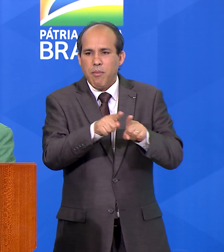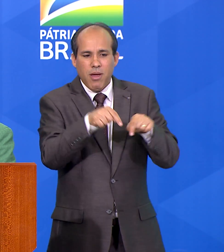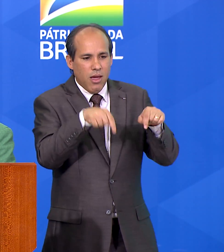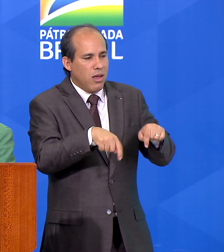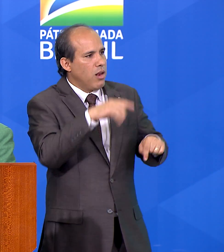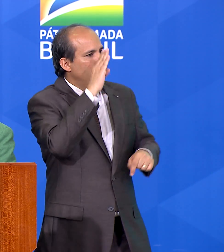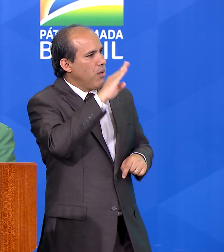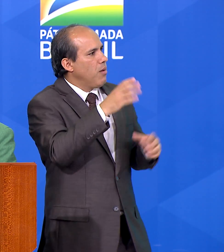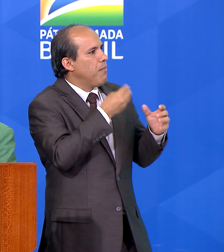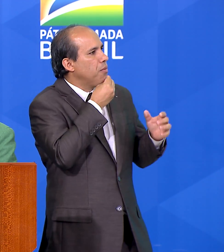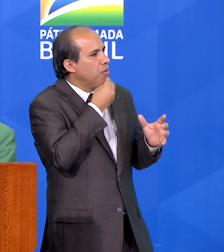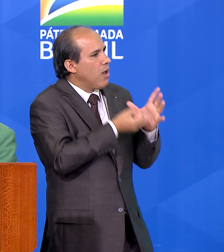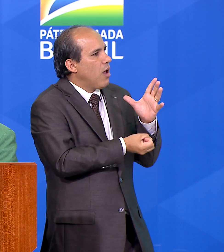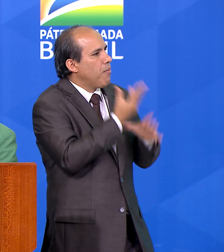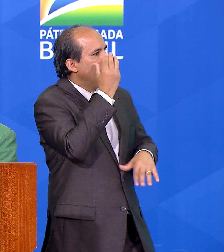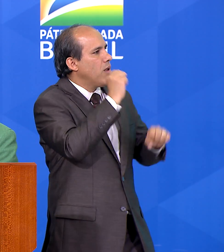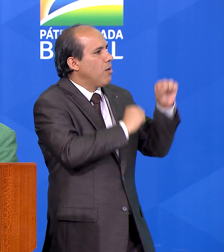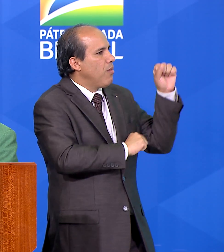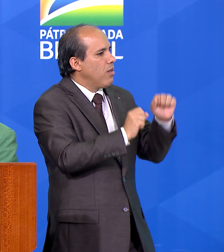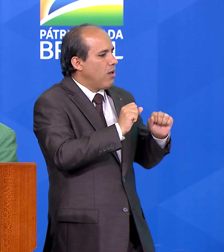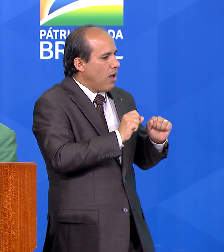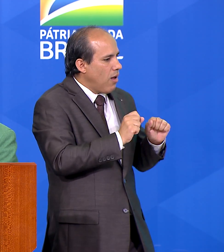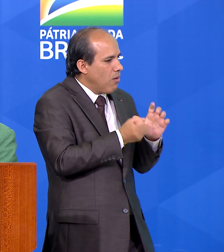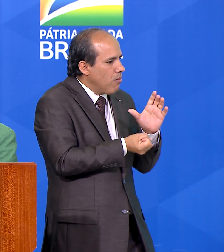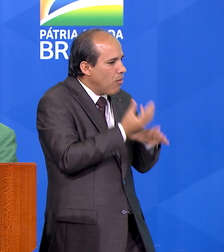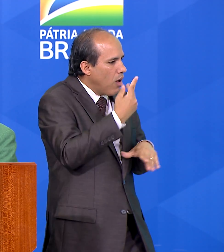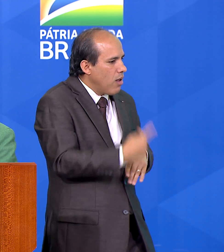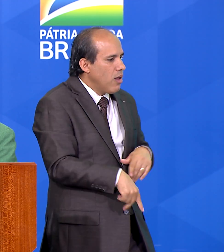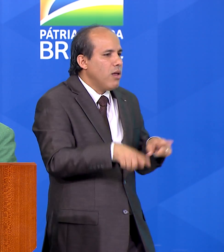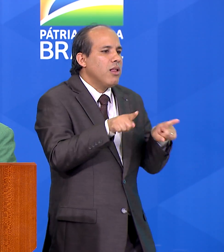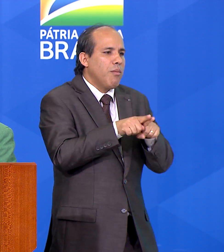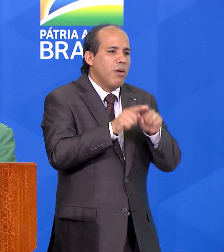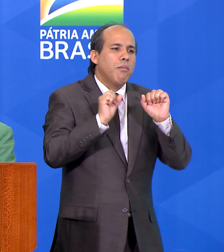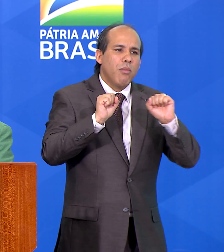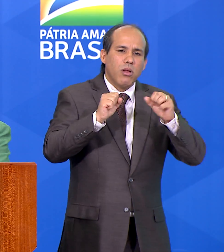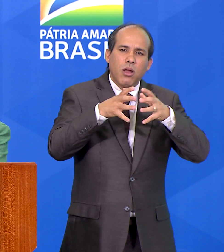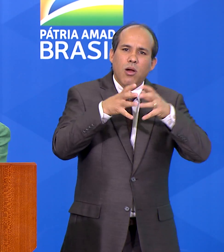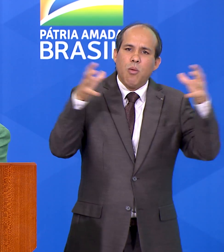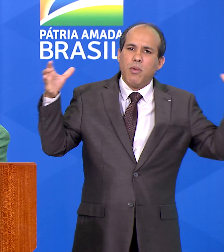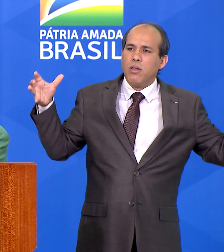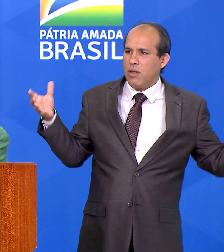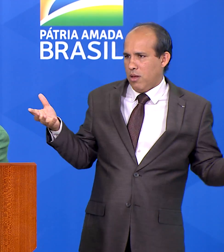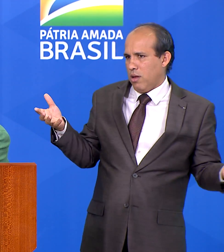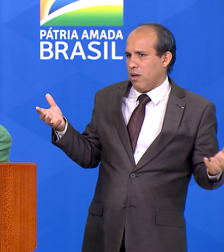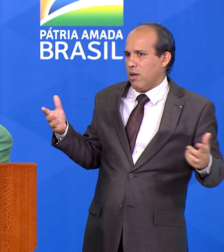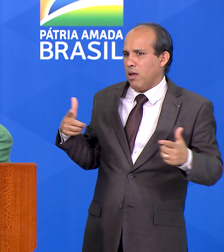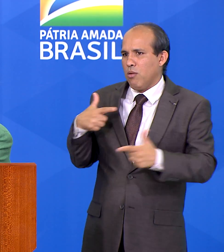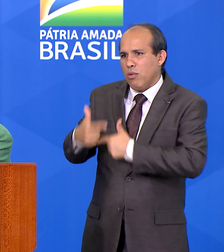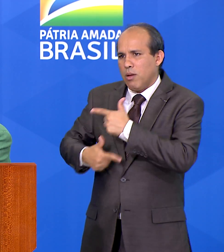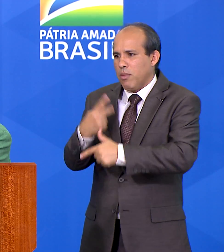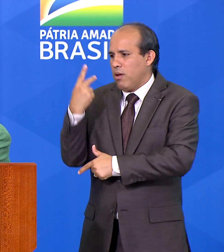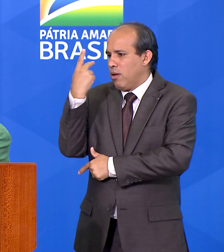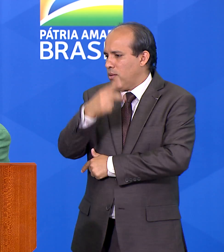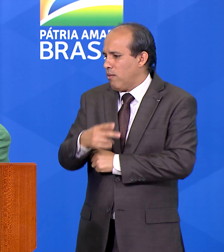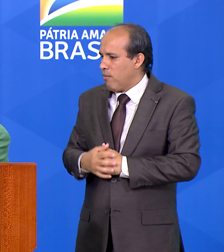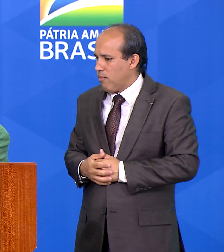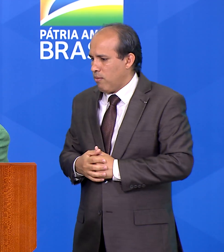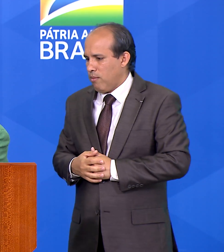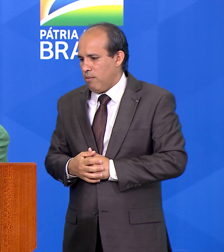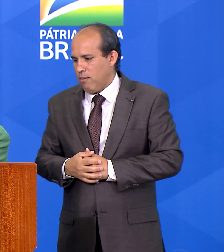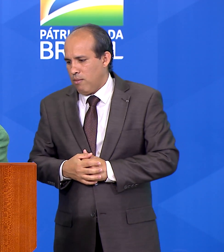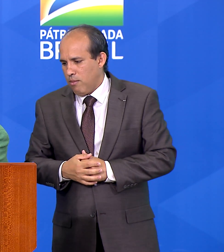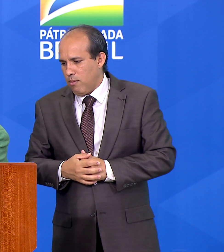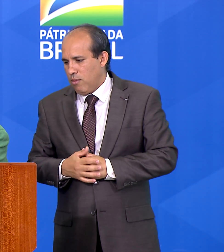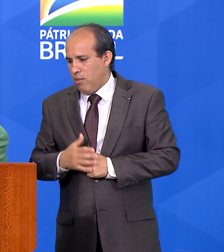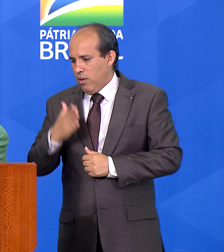Brasil e que podem, certamente, expandir a sua produção. Presidente, nós tivemos a satisfação de ouvir outro dia